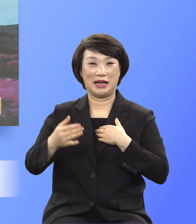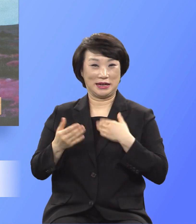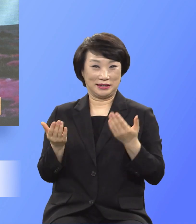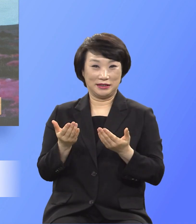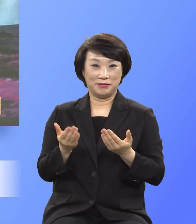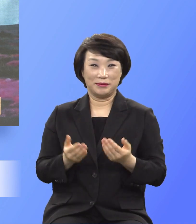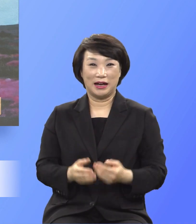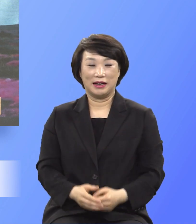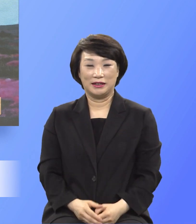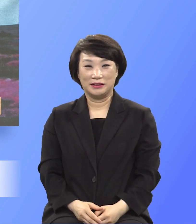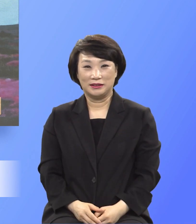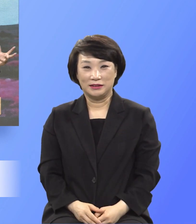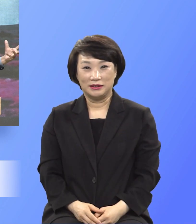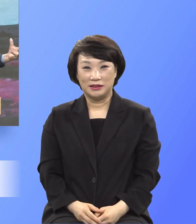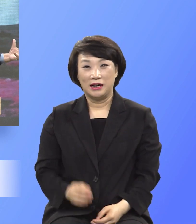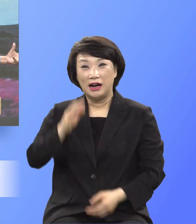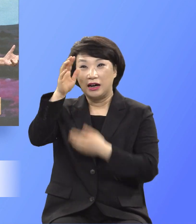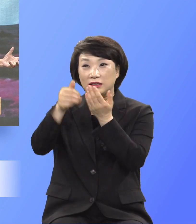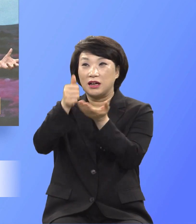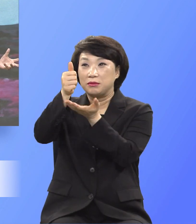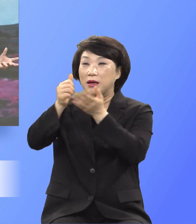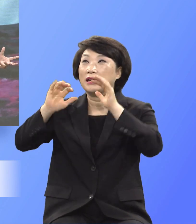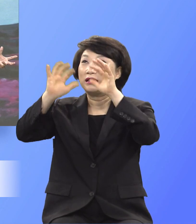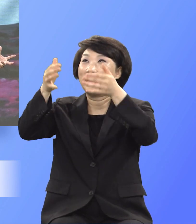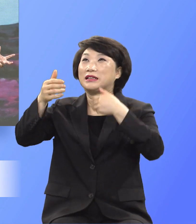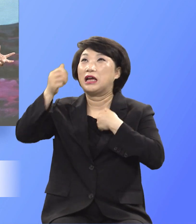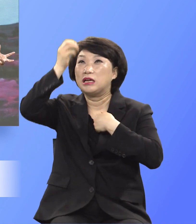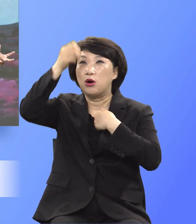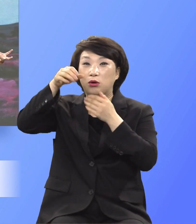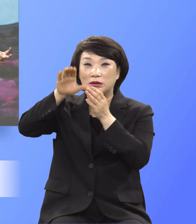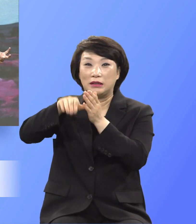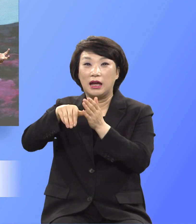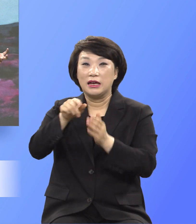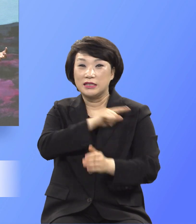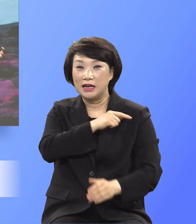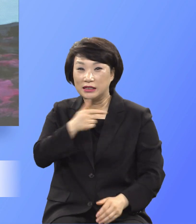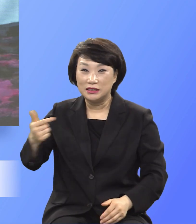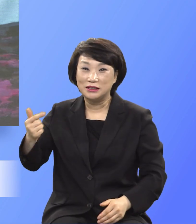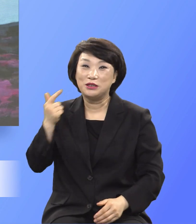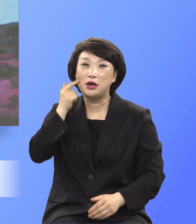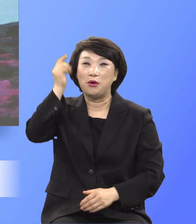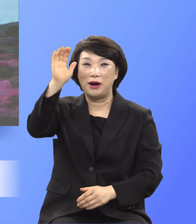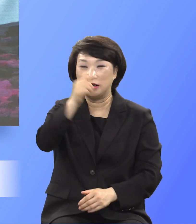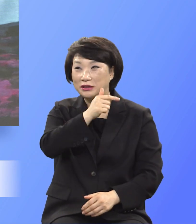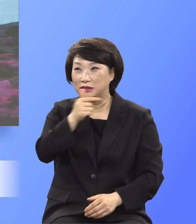하나님의 나라 내 영혼에게 가장 큰 영광이라는 사실을